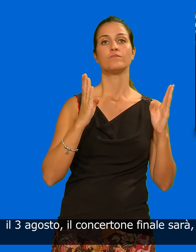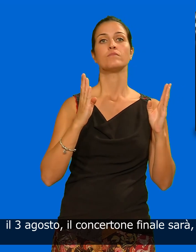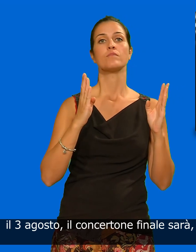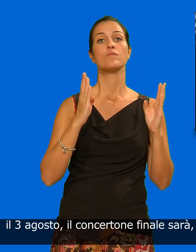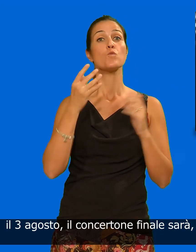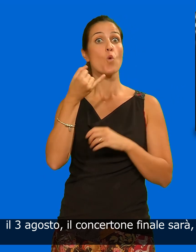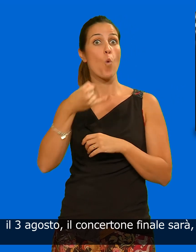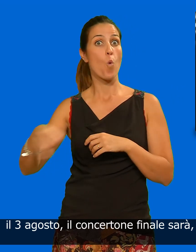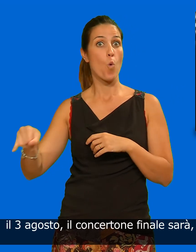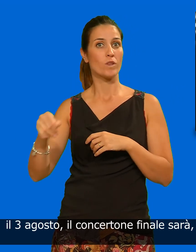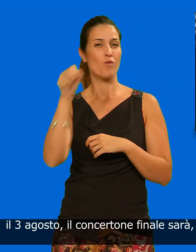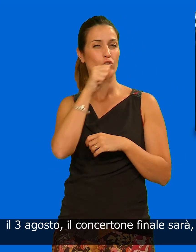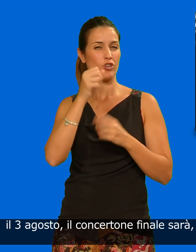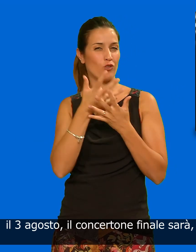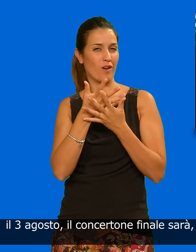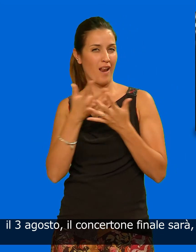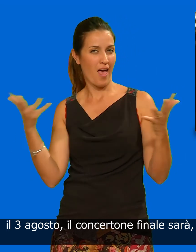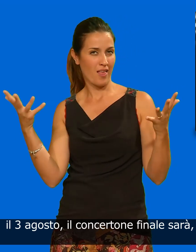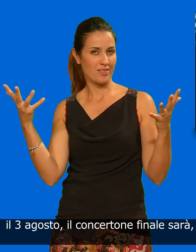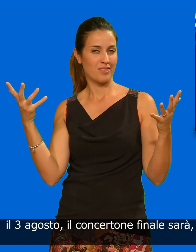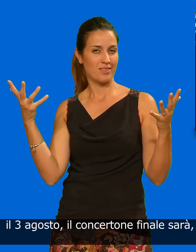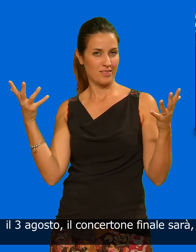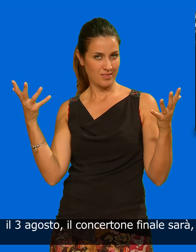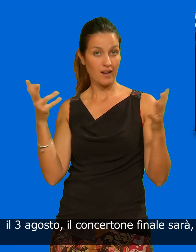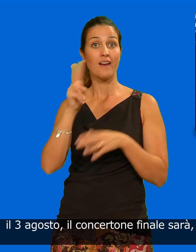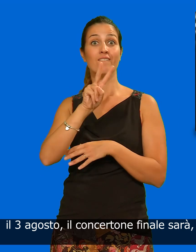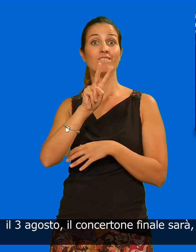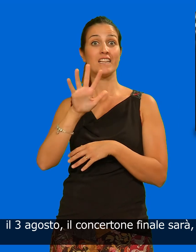il concertone finale sarà invece il 25 a melpignano